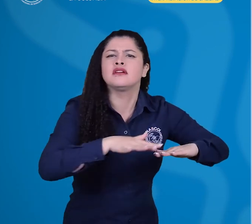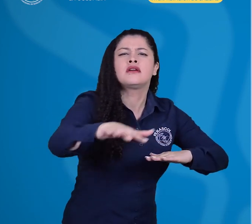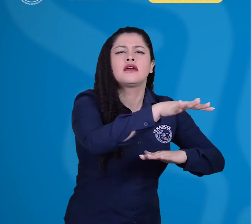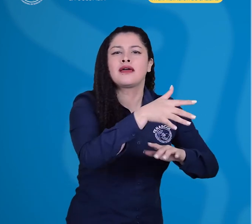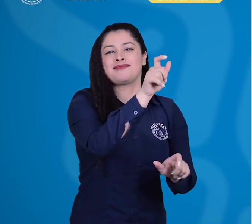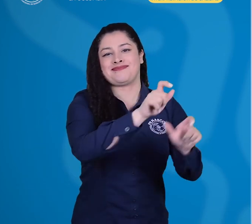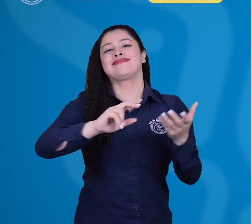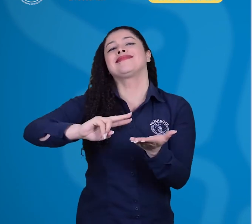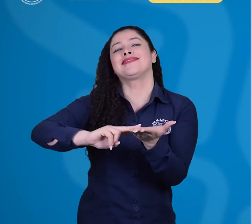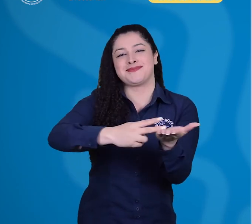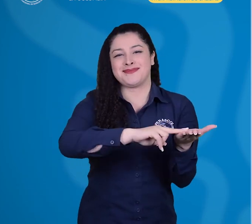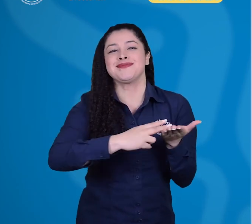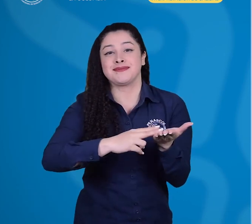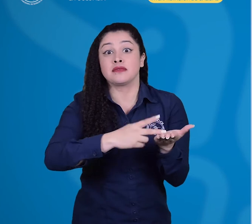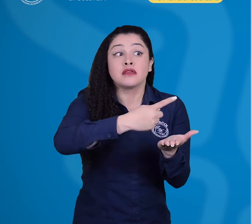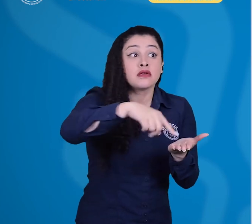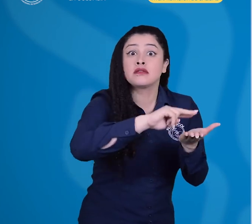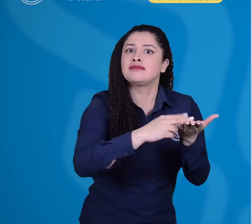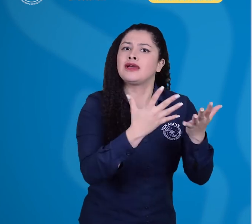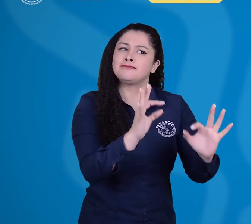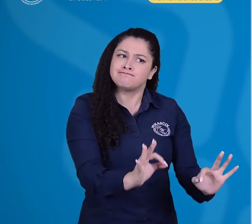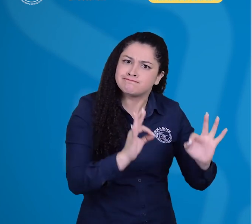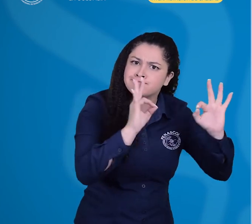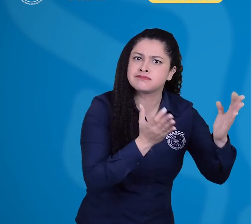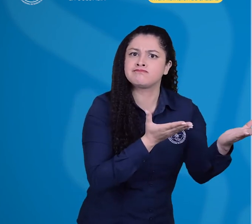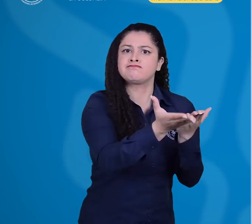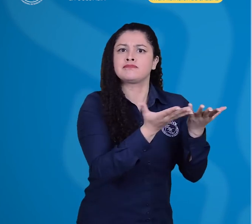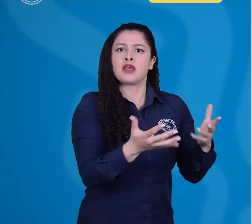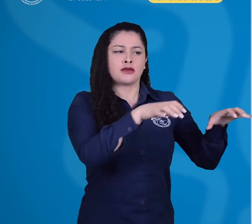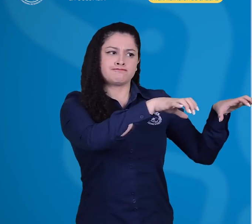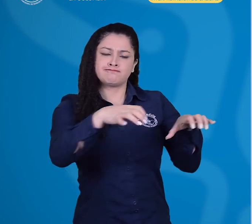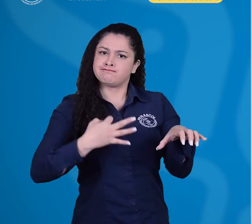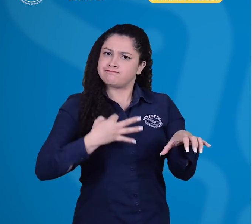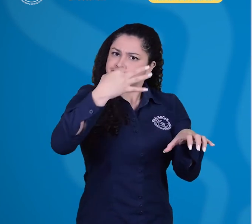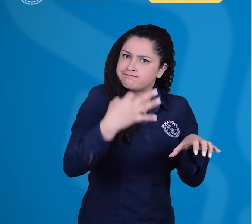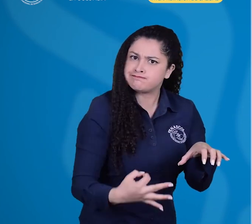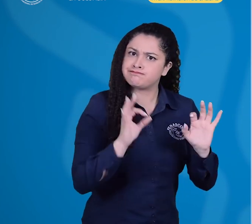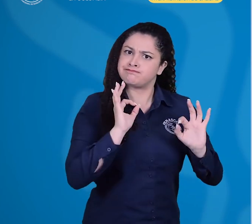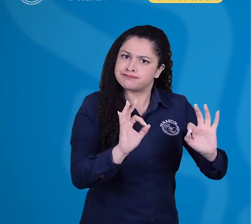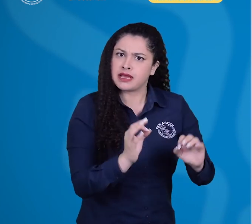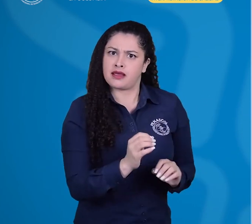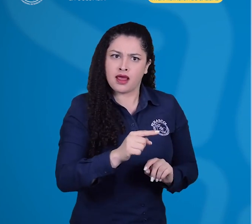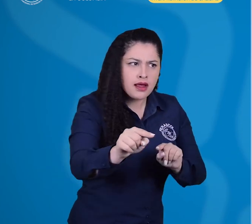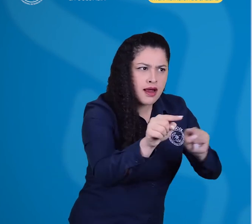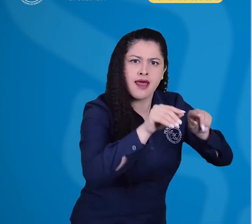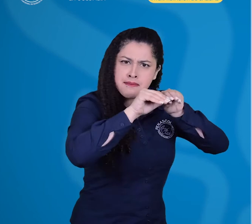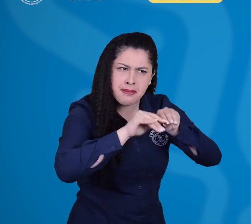y liderar iniciativas orientadas a garantizar la calidad y el actuar